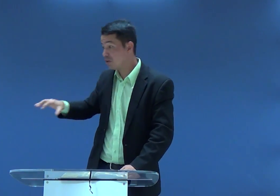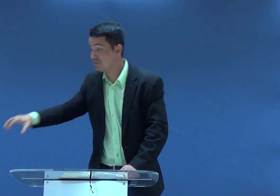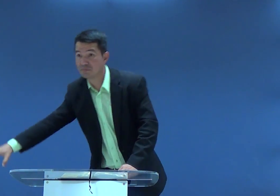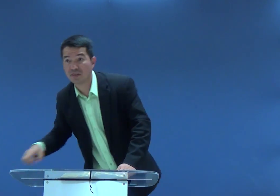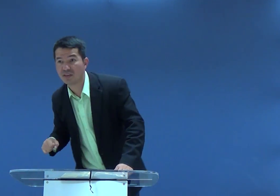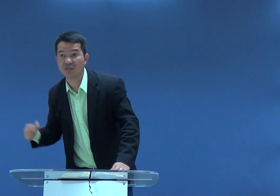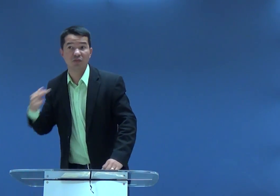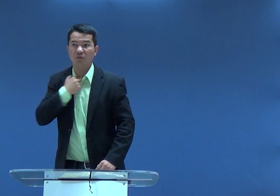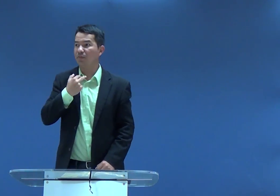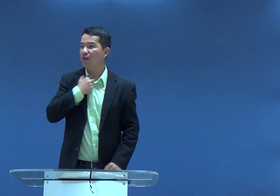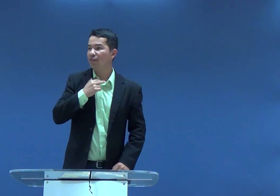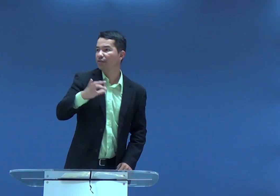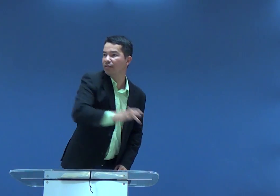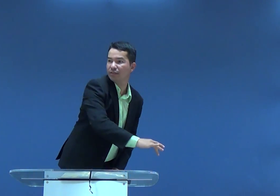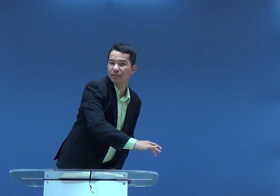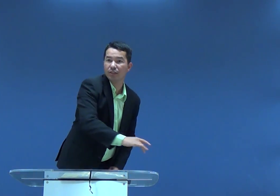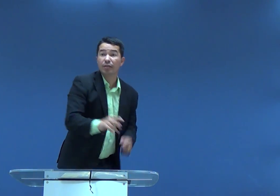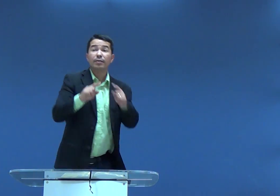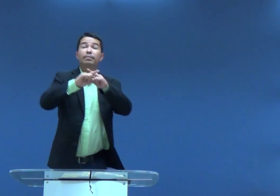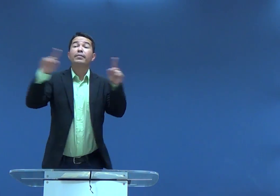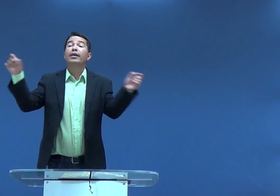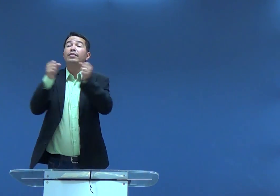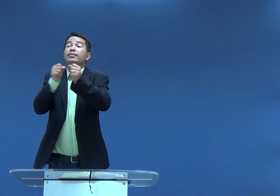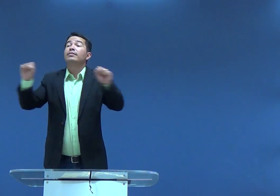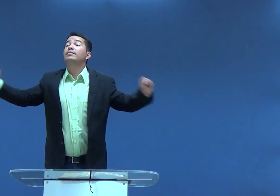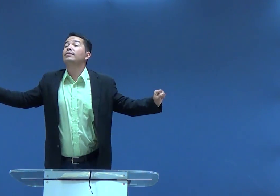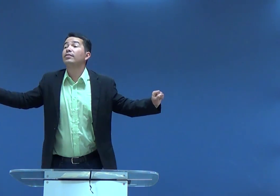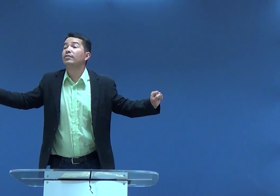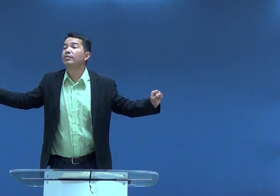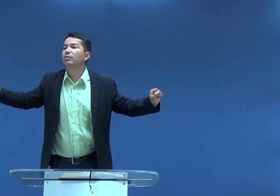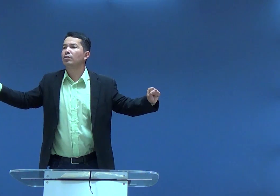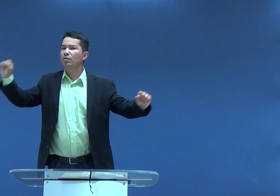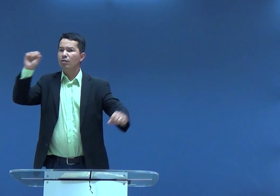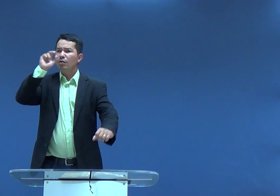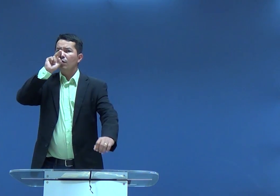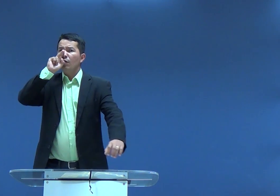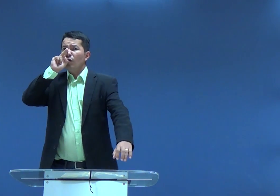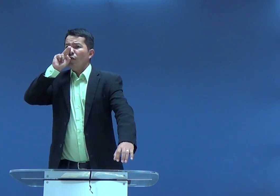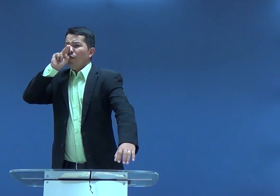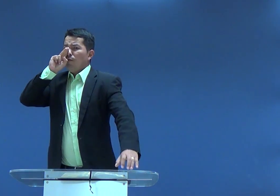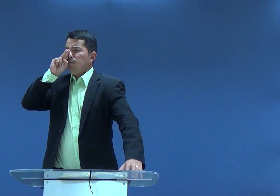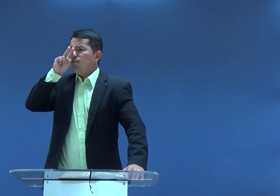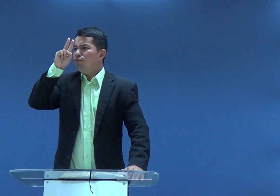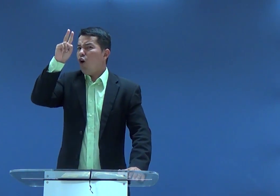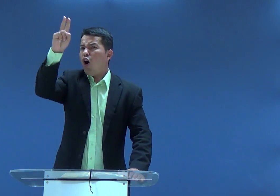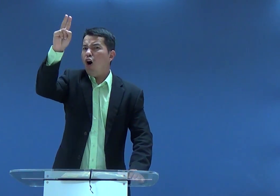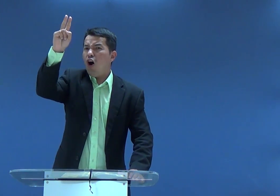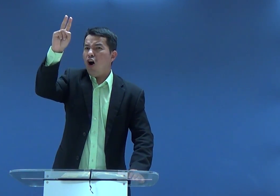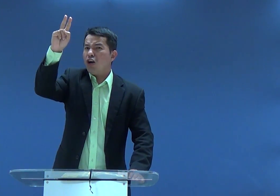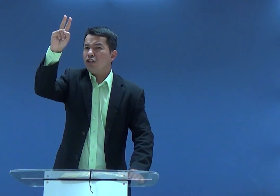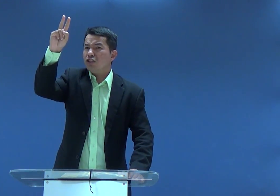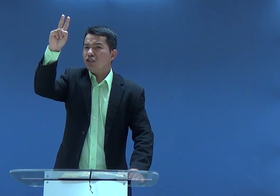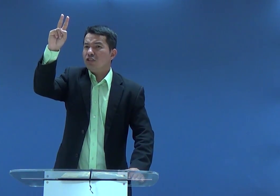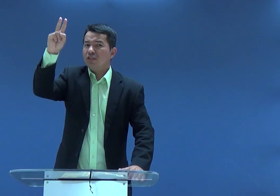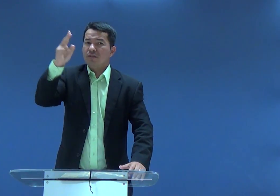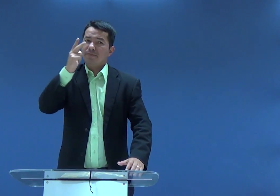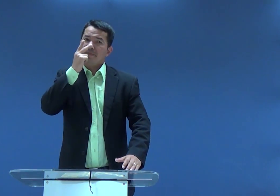regra quando a pessoa era consagrada a ser um nazireu. O aconteceu com Sansão? Que era super forte